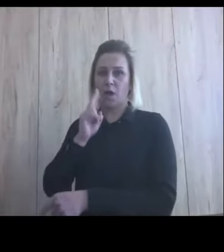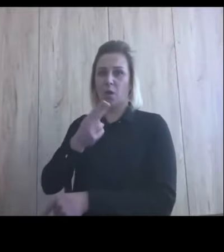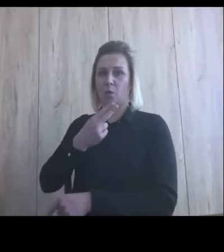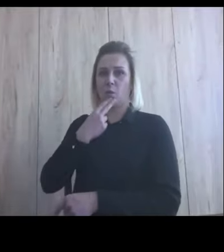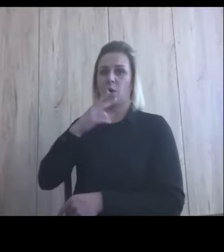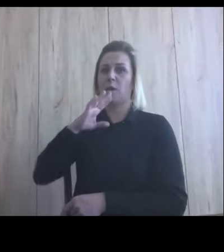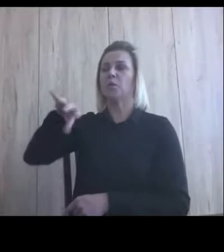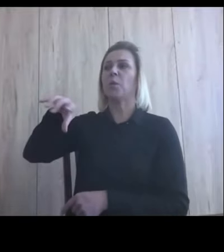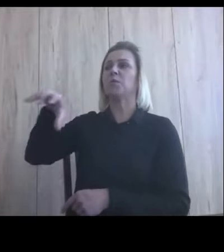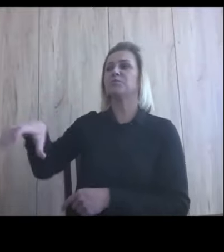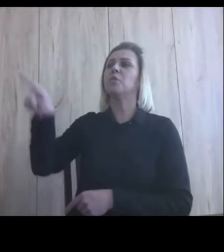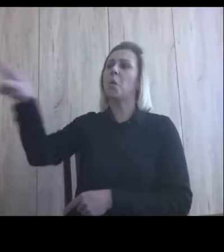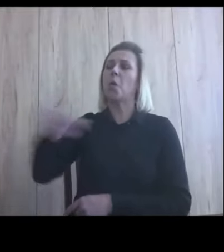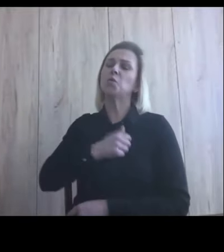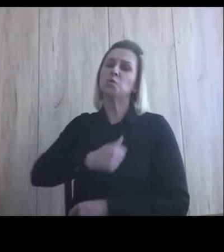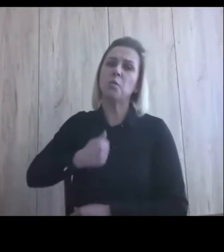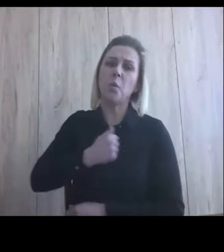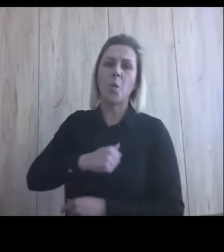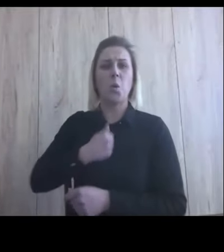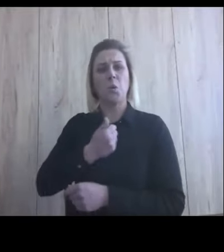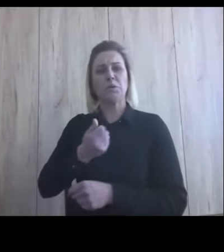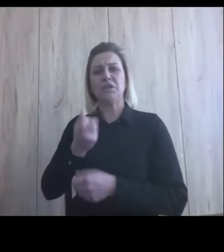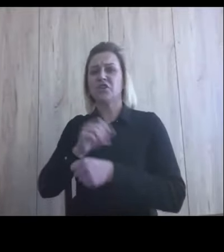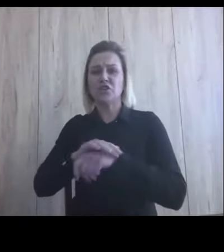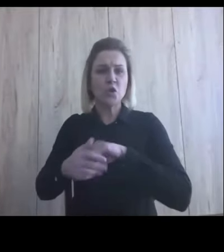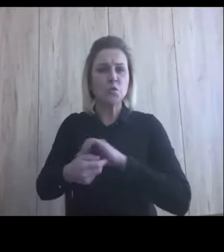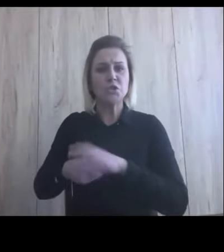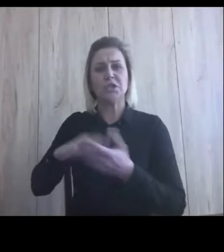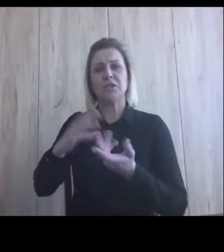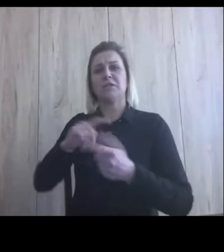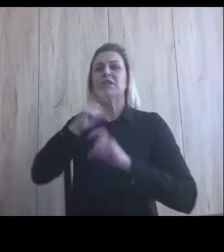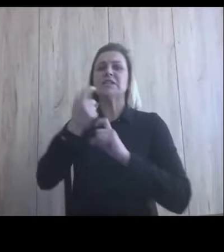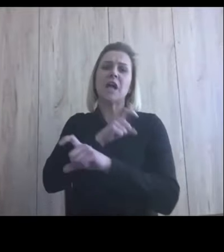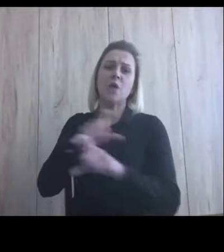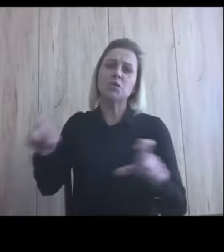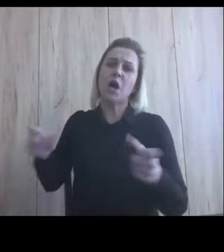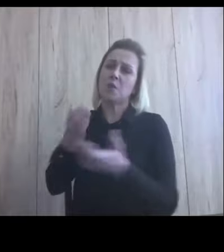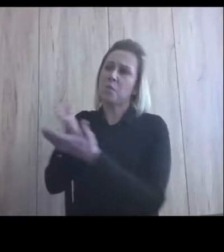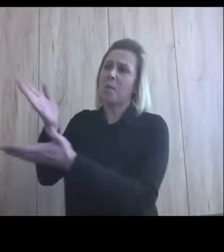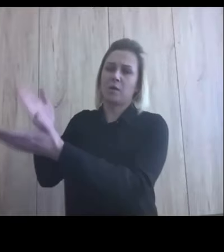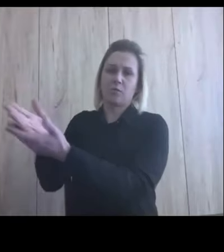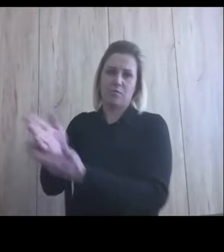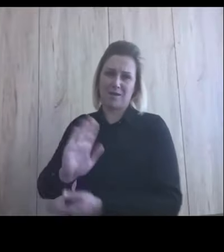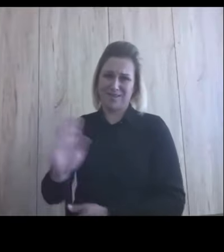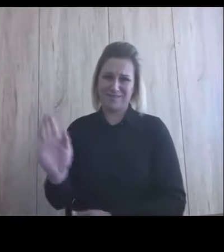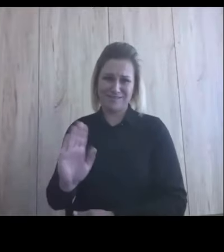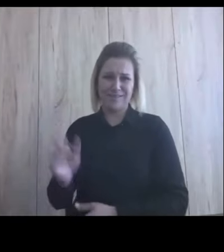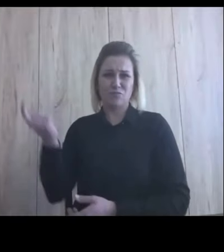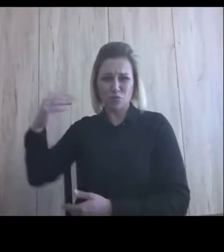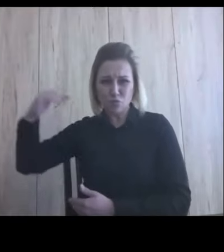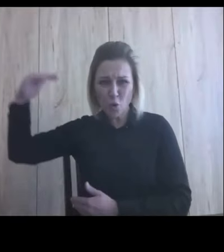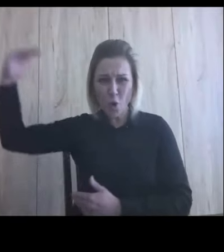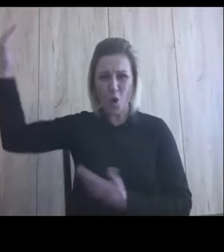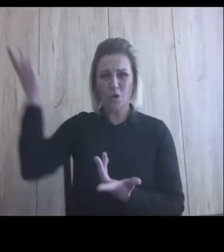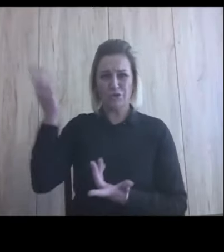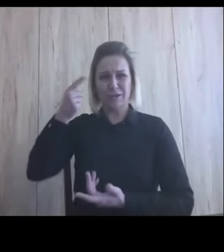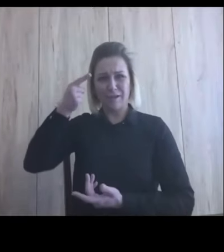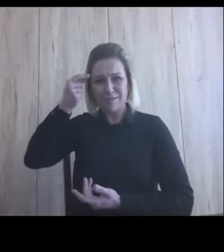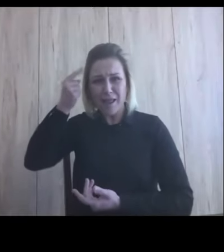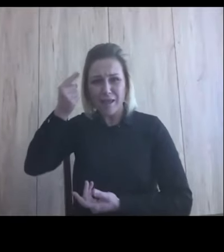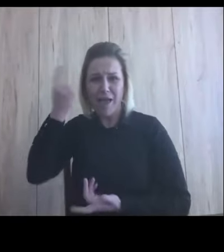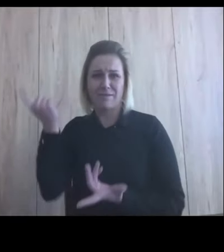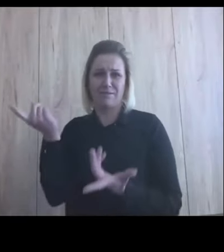biedną, smutną, nieszczęśliwą, której trzeba cały czas pomagać, to są dorośli, przedsiębiorczy, szalenie inteligentni ludzie o ogromnych